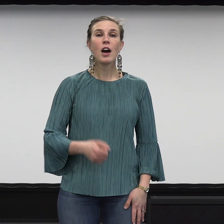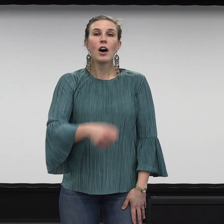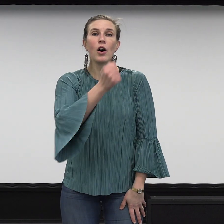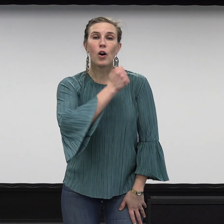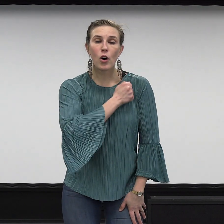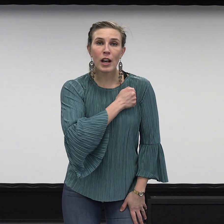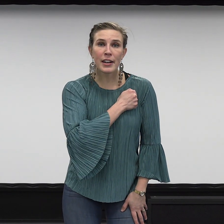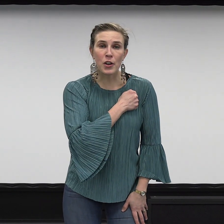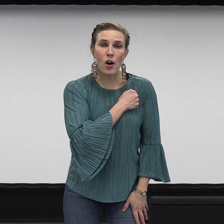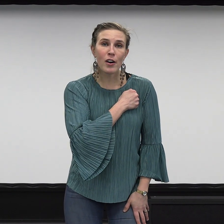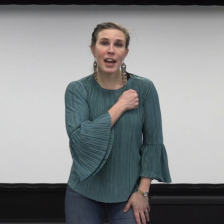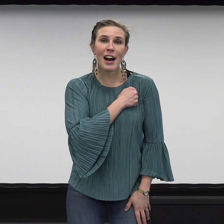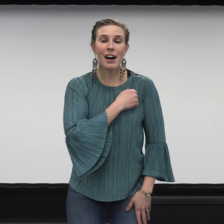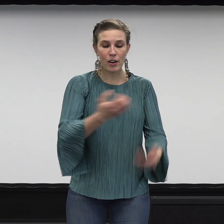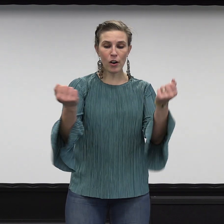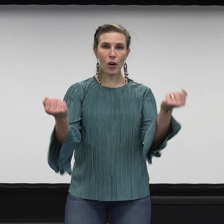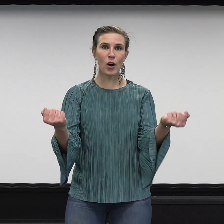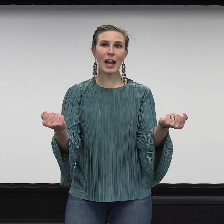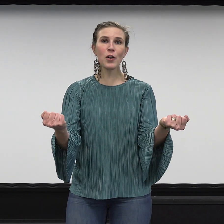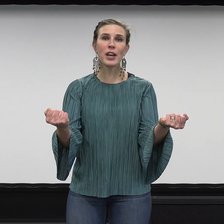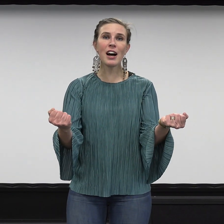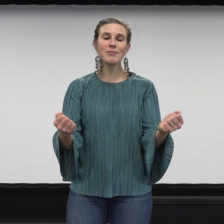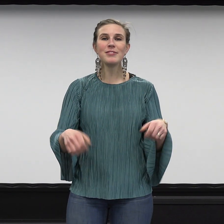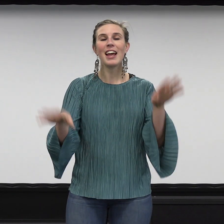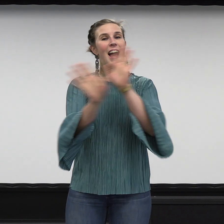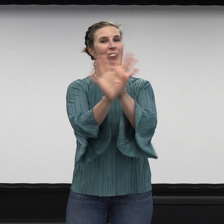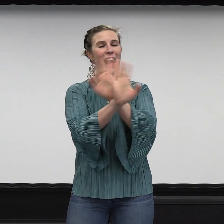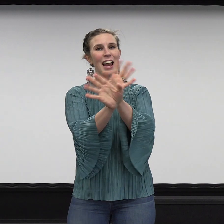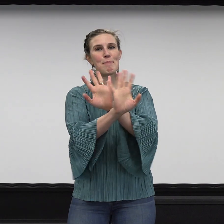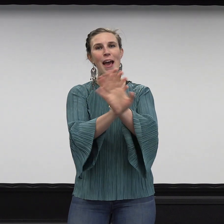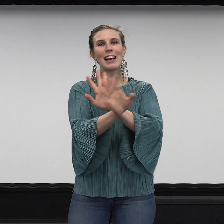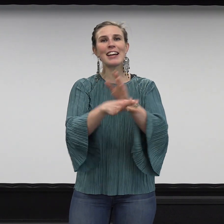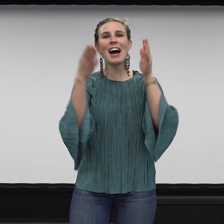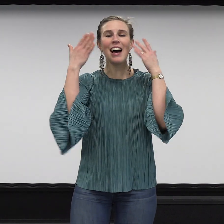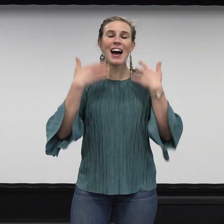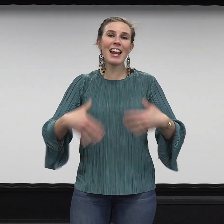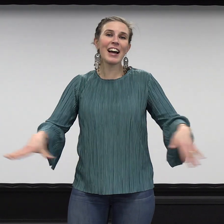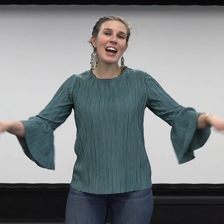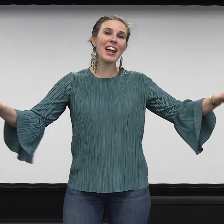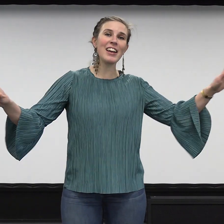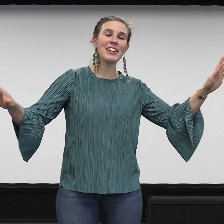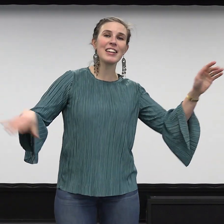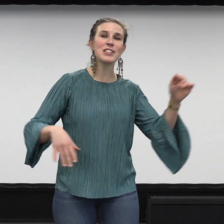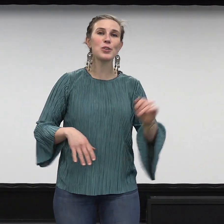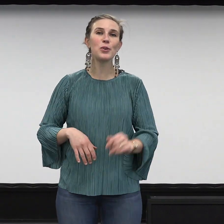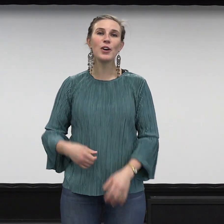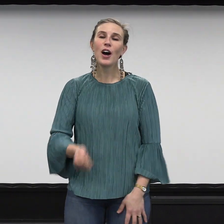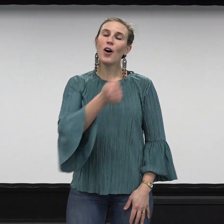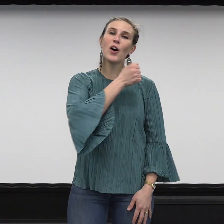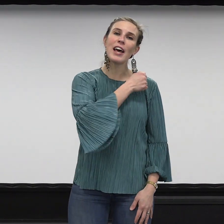Ole rohkea, ole luja, älä pelkää, äläkä lannistu. Ole